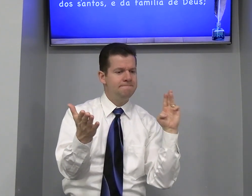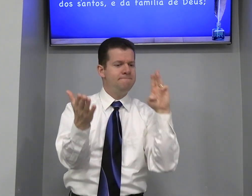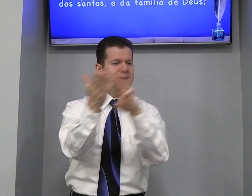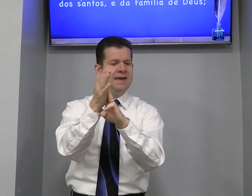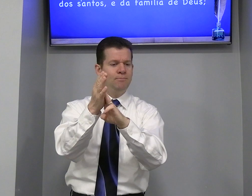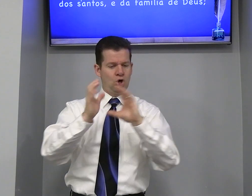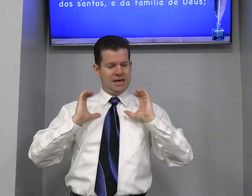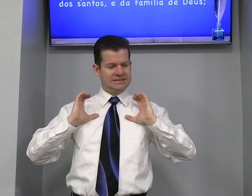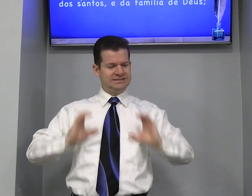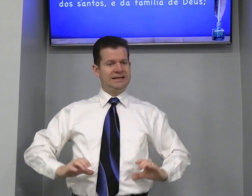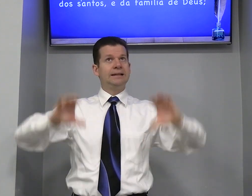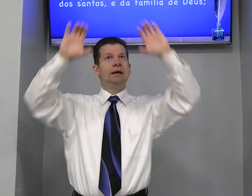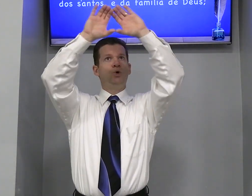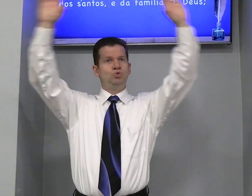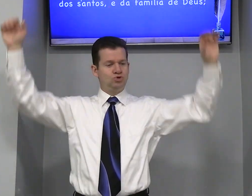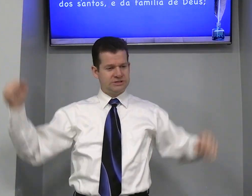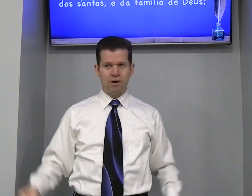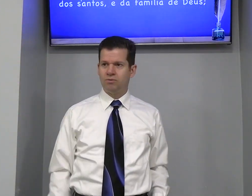Membro Cidadão Do céu